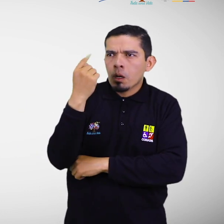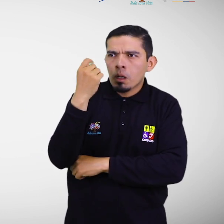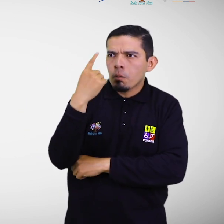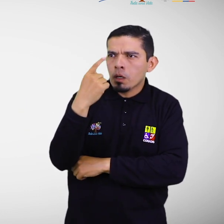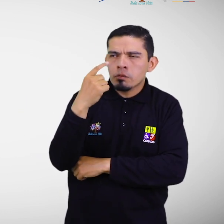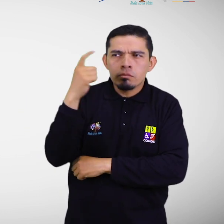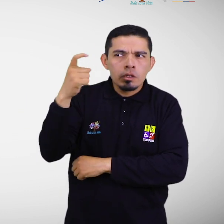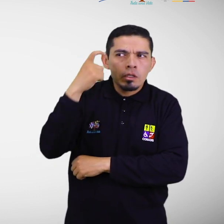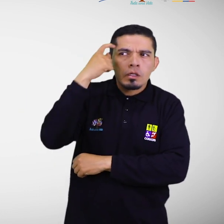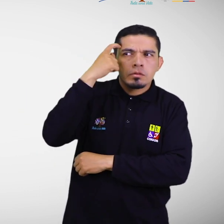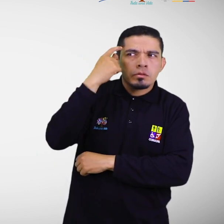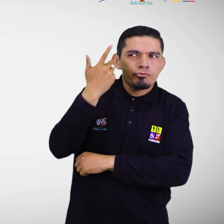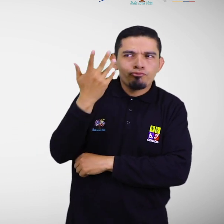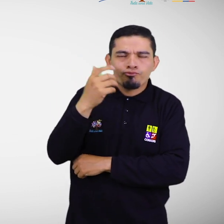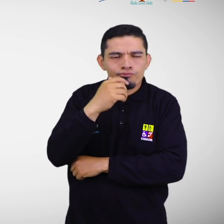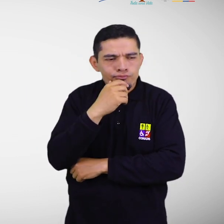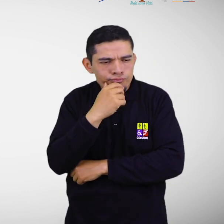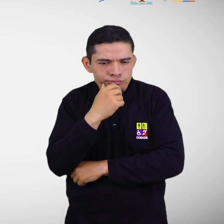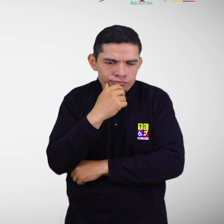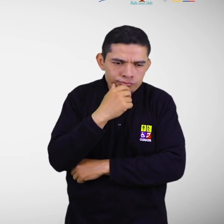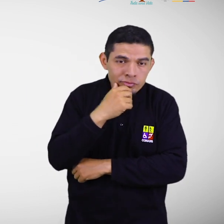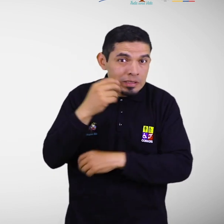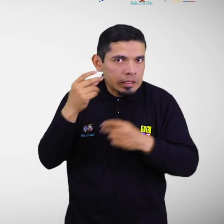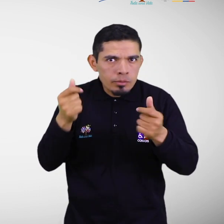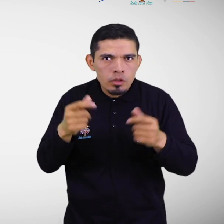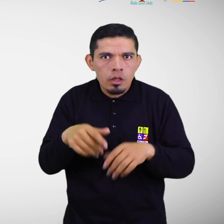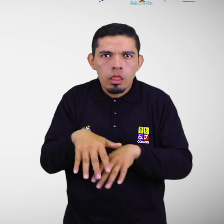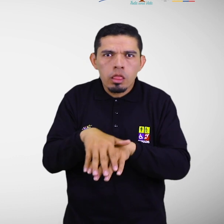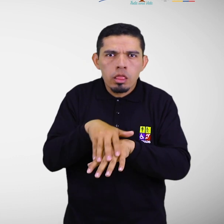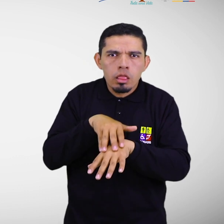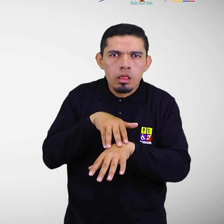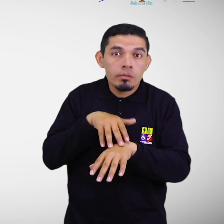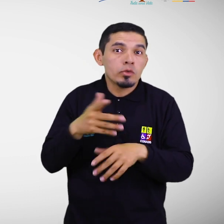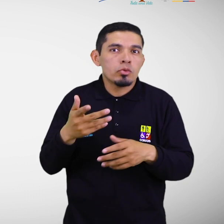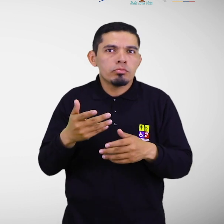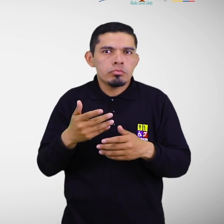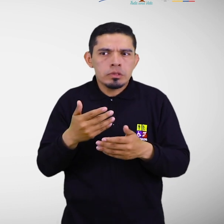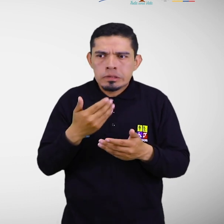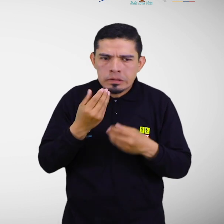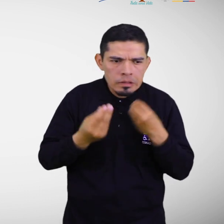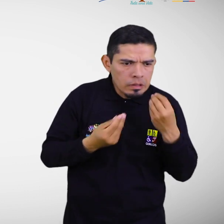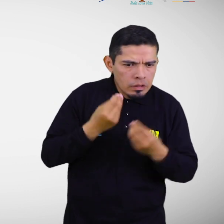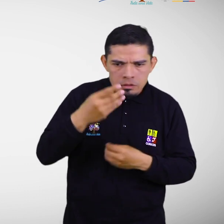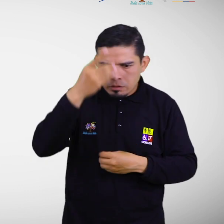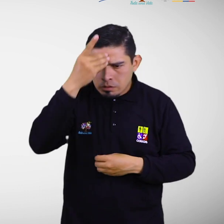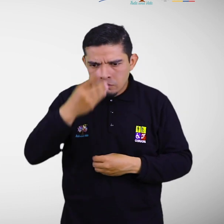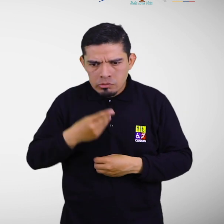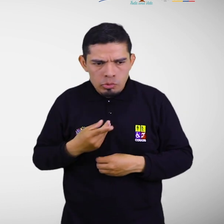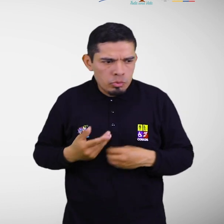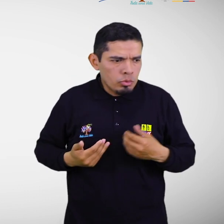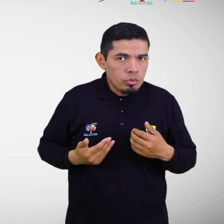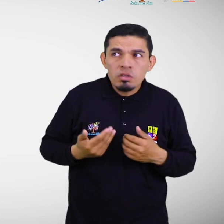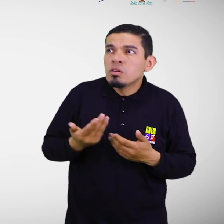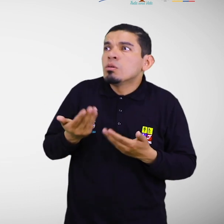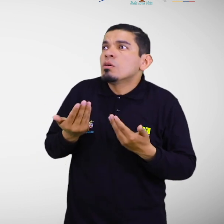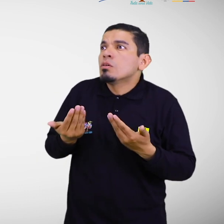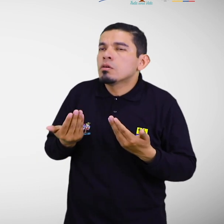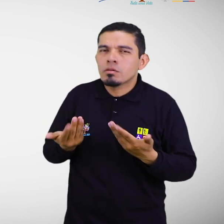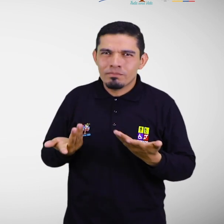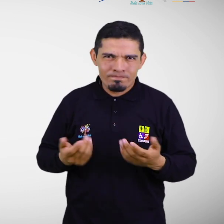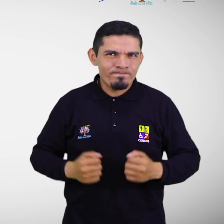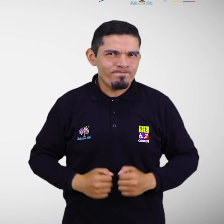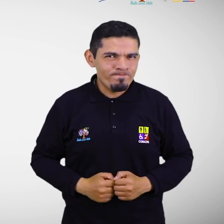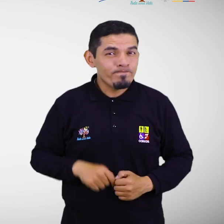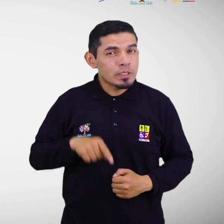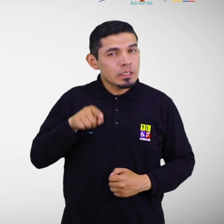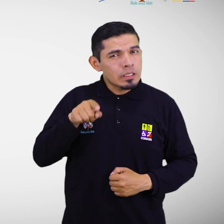abstracto, en la capacidad de razonar rápidamente, resolver problemas y tomar decisiones independientes. Esto